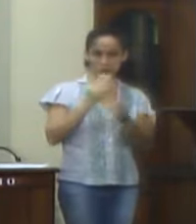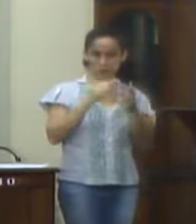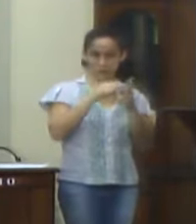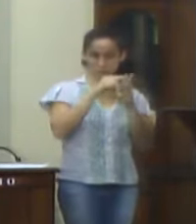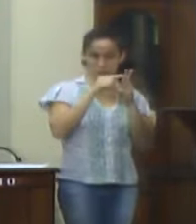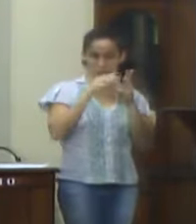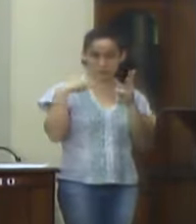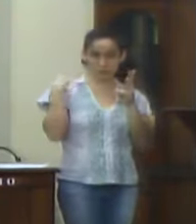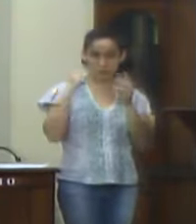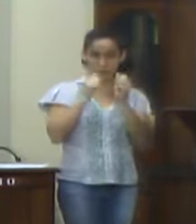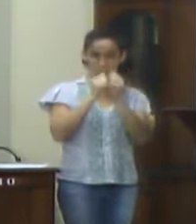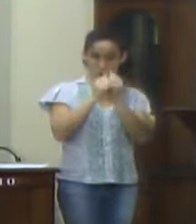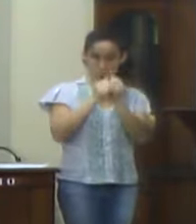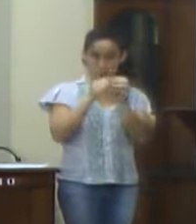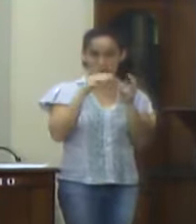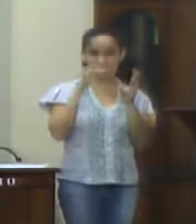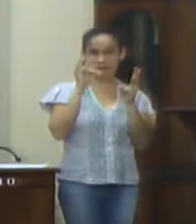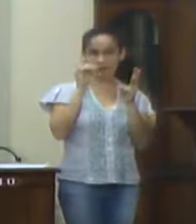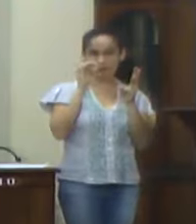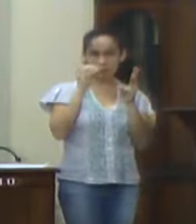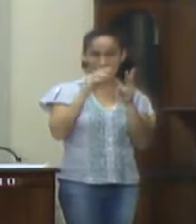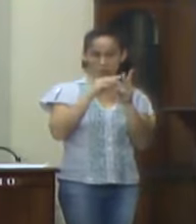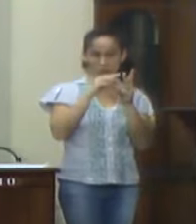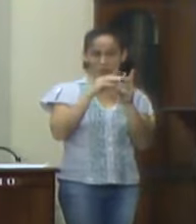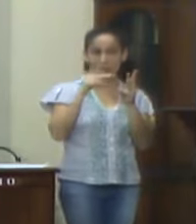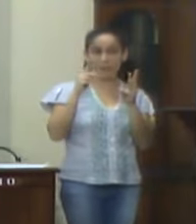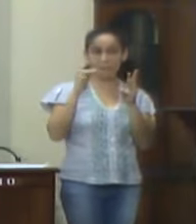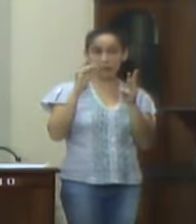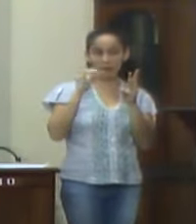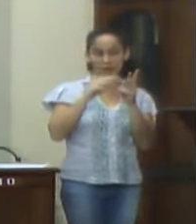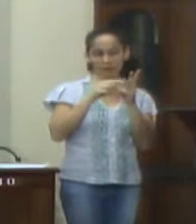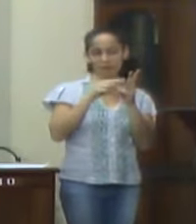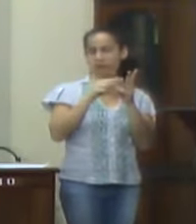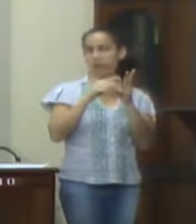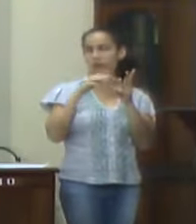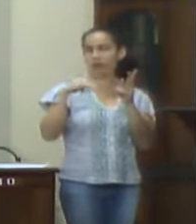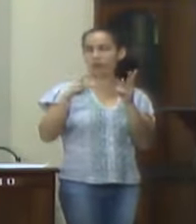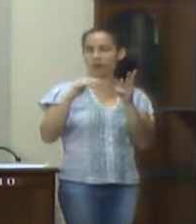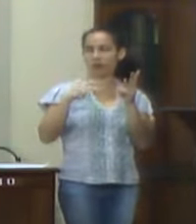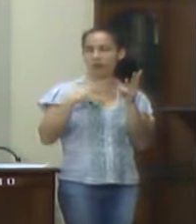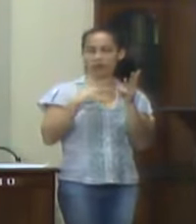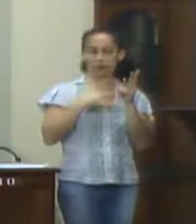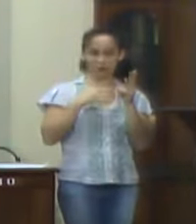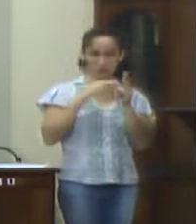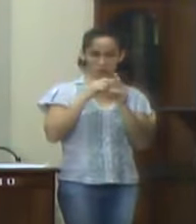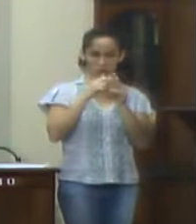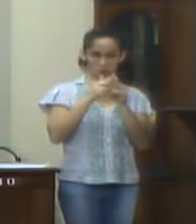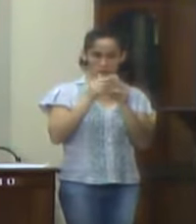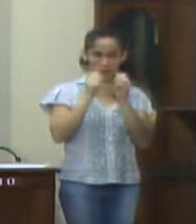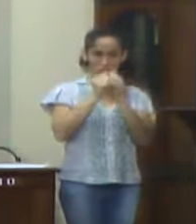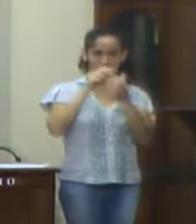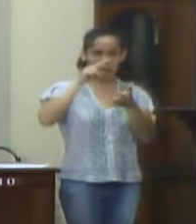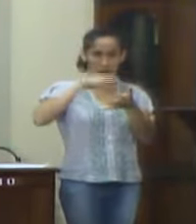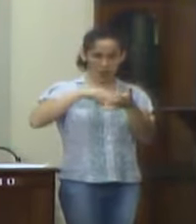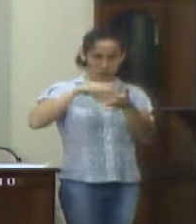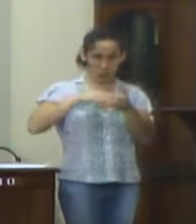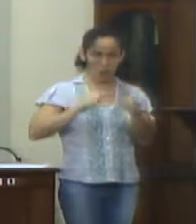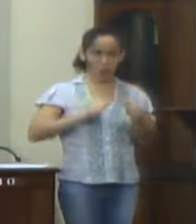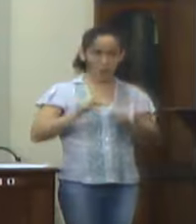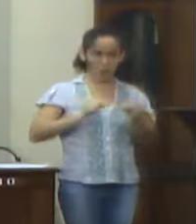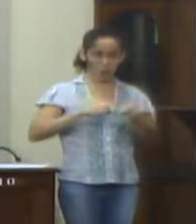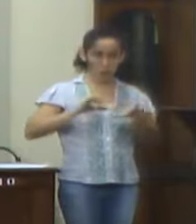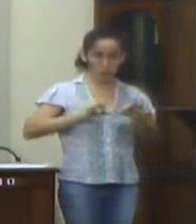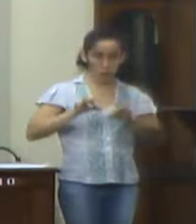orçamentárias para o período de 2019 e da outras providências. O projeto tem por finalidade atender os anseios do Instituto de Previdência Social,